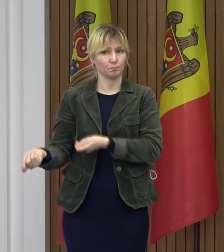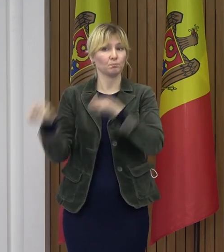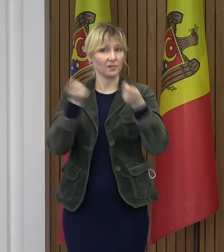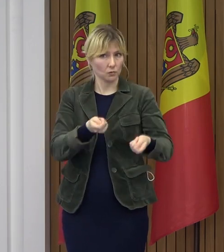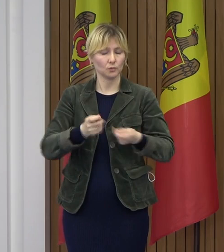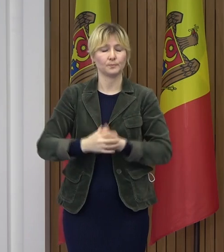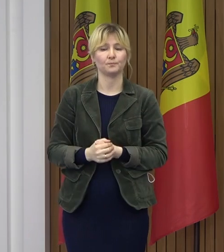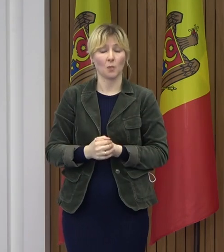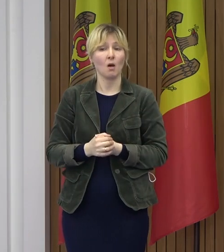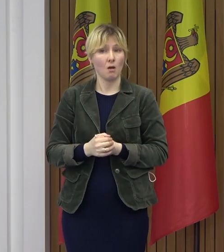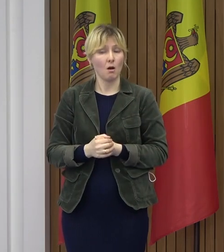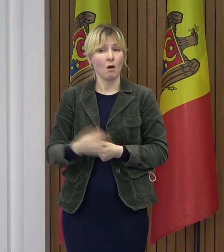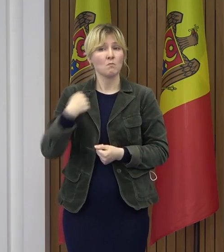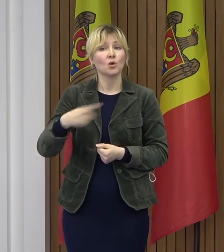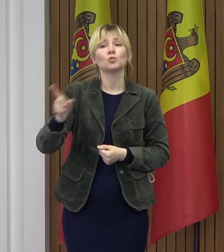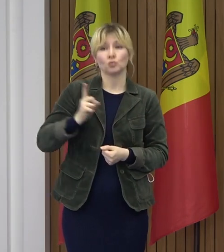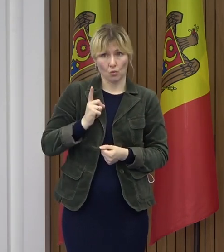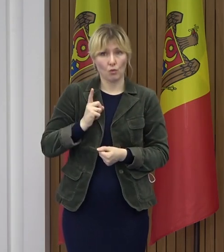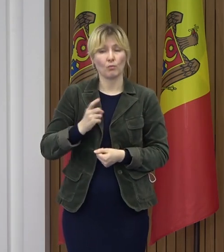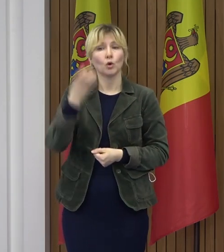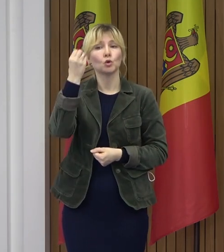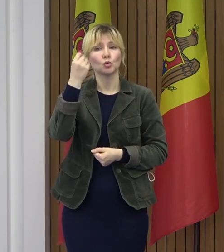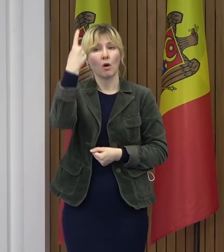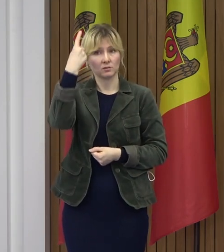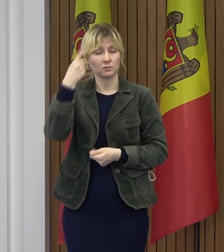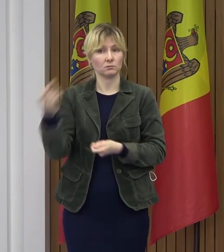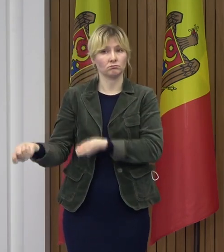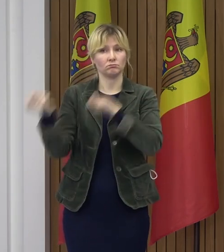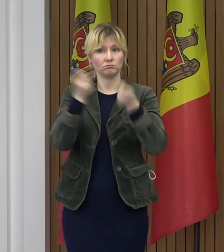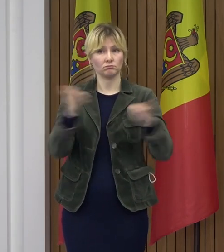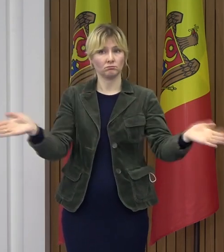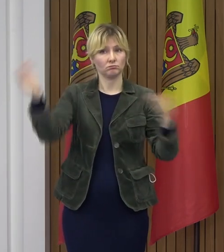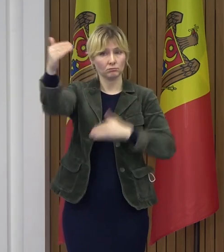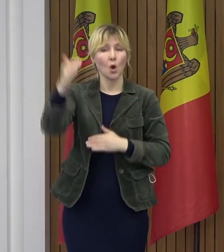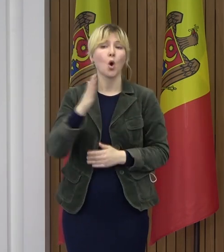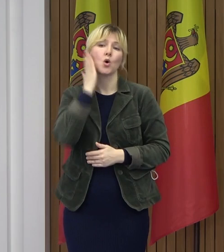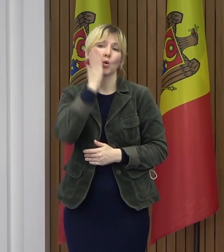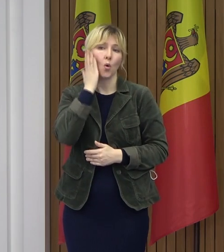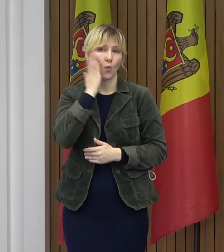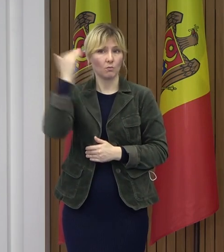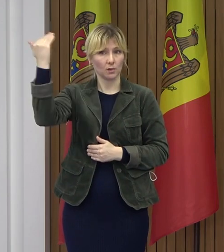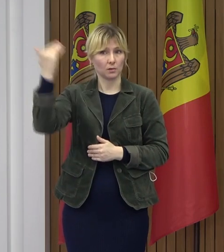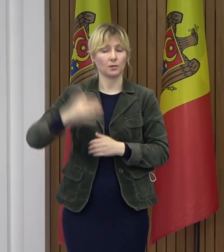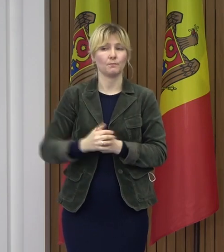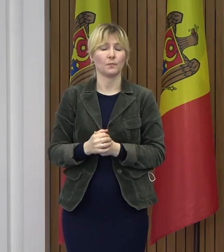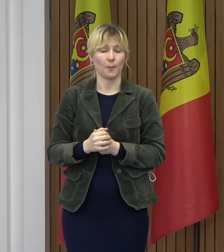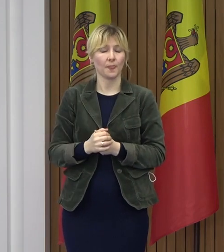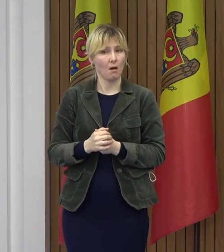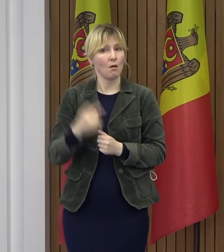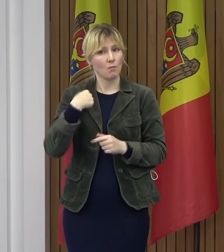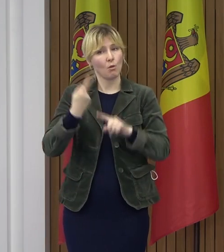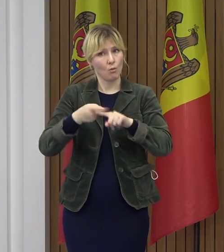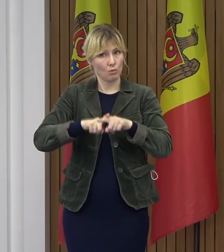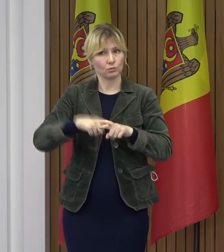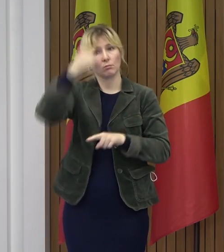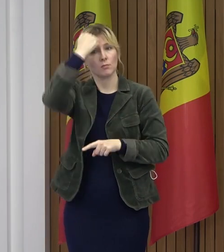Totodată, suntem în așteptarea și-a unui nou lot de vaccinuri din partea României, lucru pentru care, iarăși,